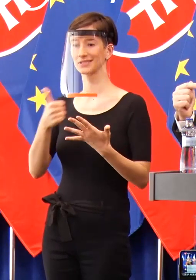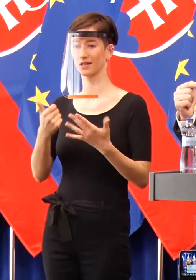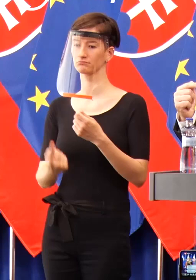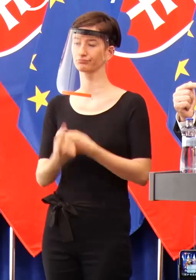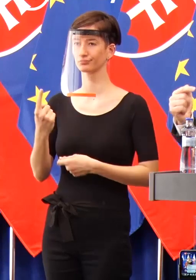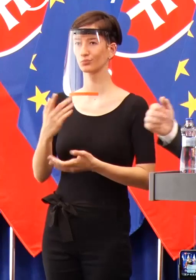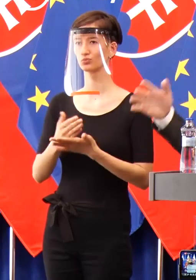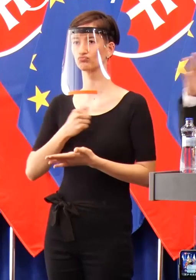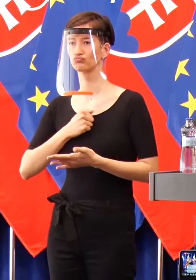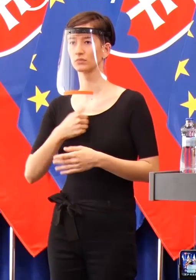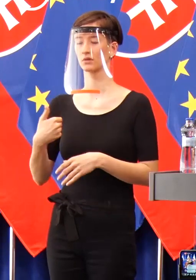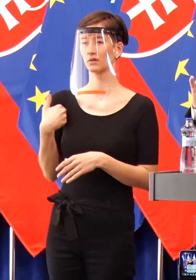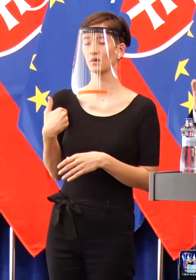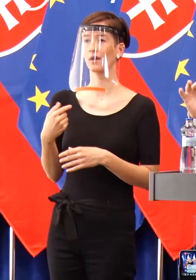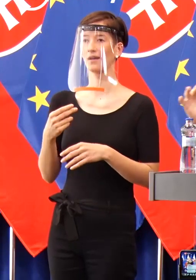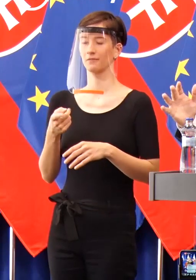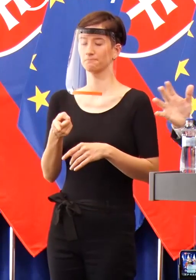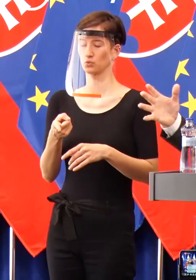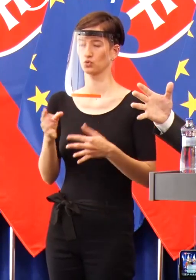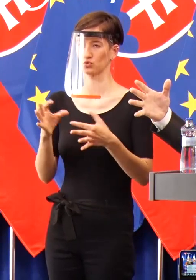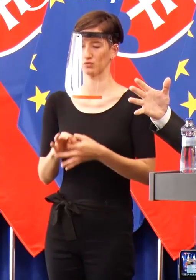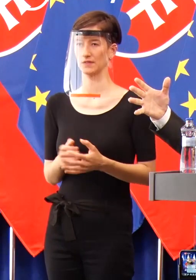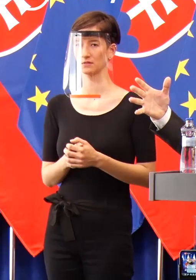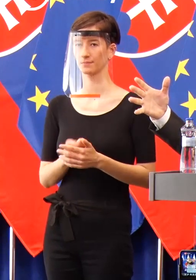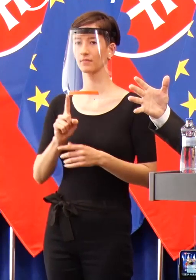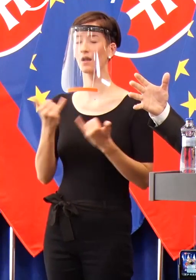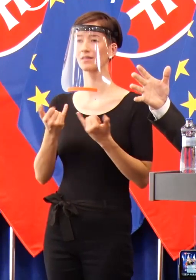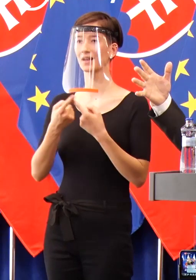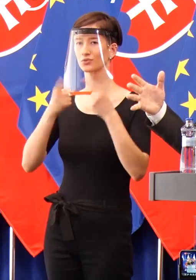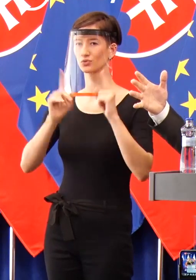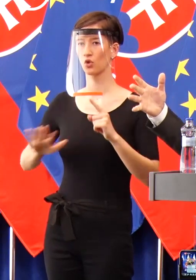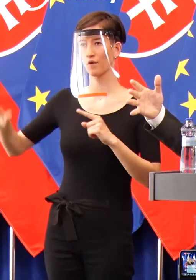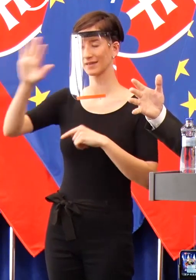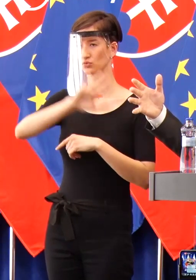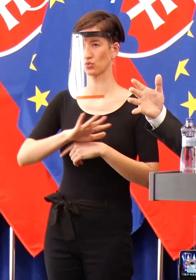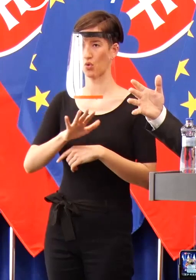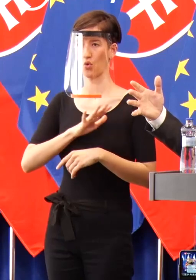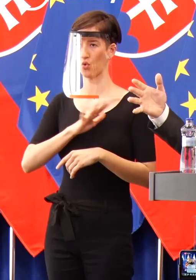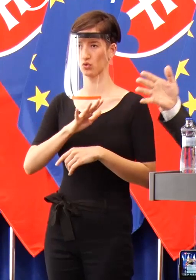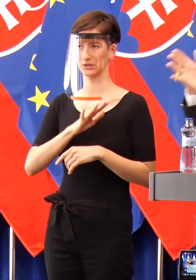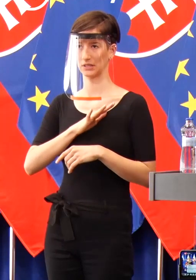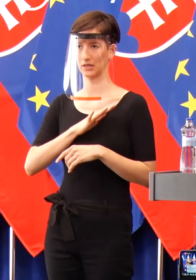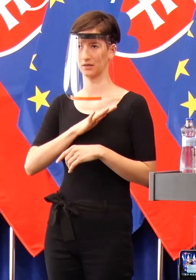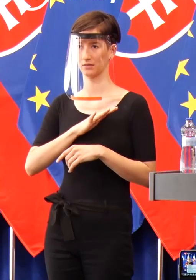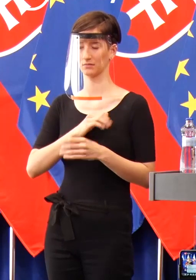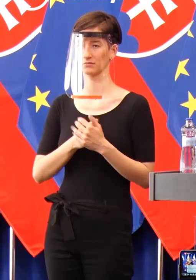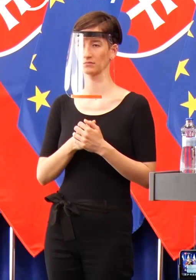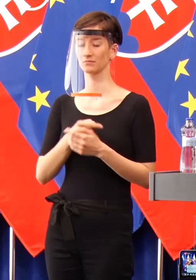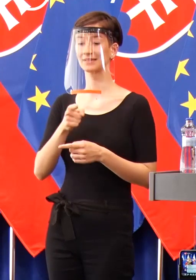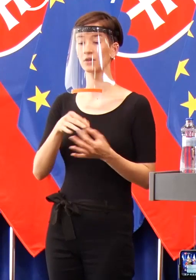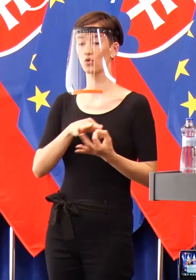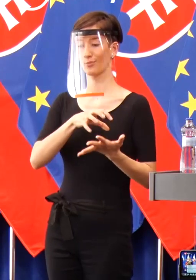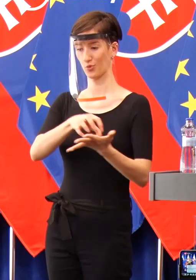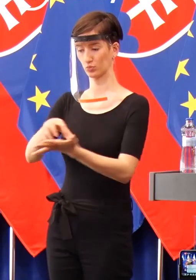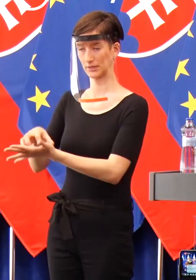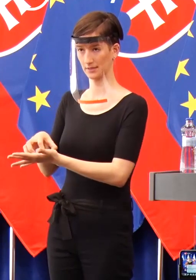sú našim ohrozením, komplet, celé Slovensko je našim ohrozením v tejto veci. 1044 lokalít a my sme z toho teraz